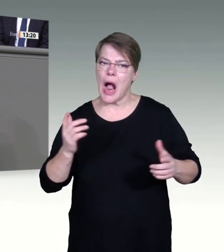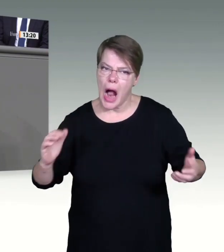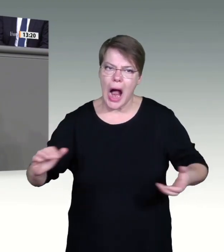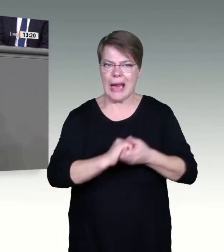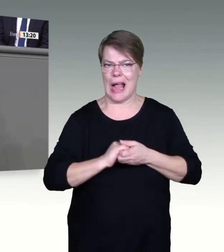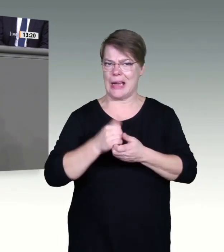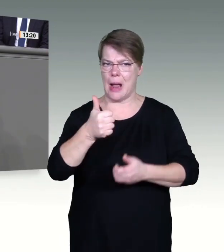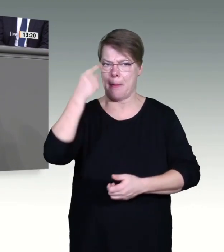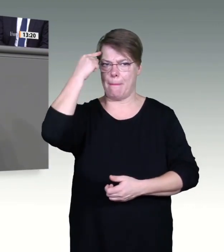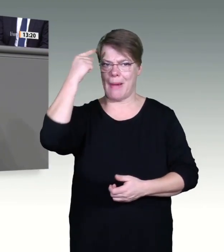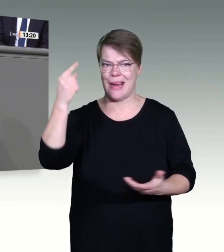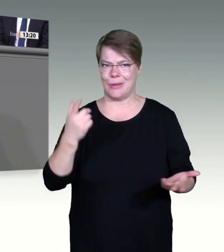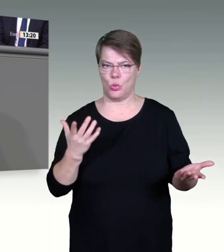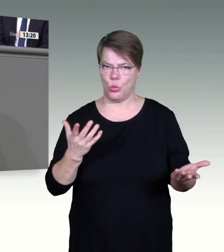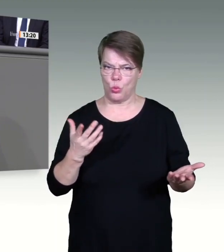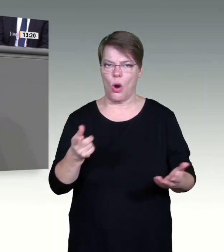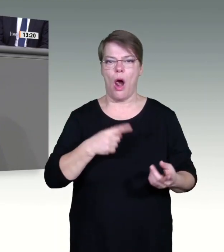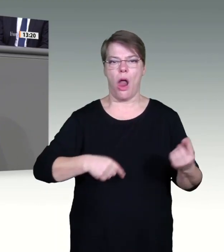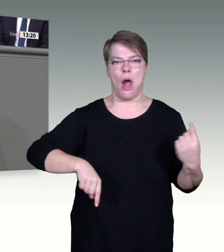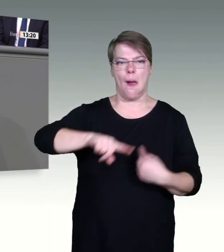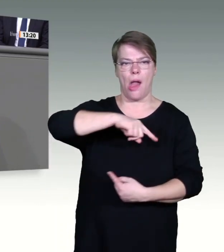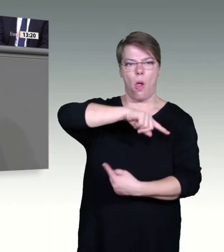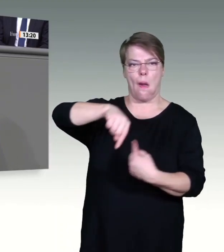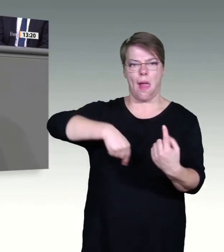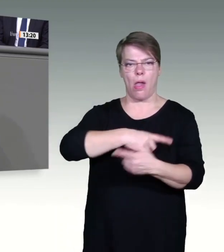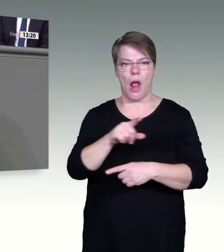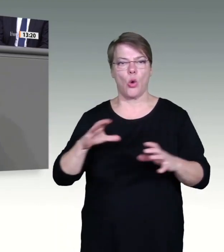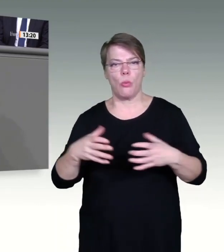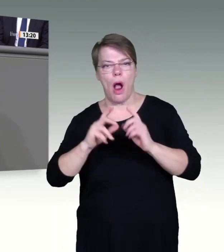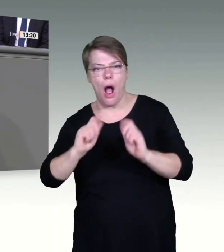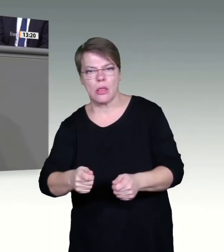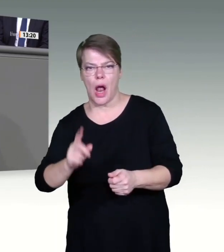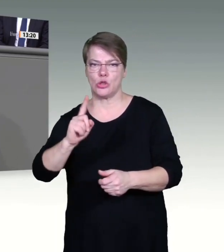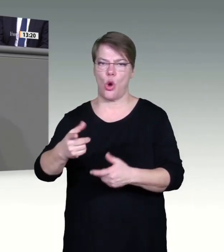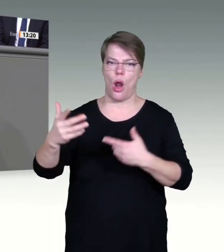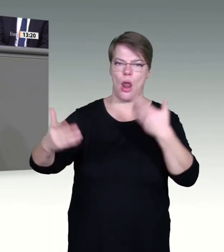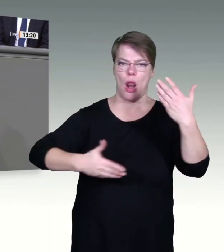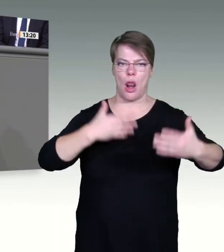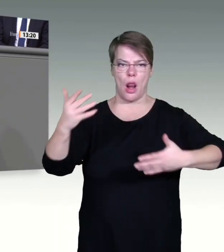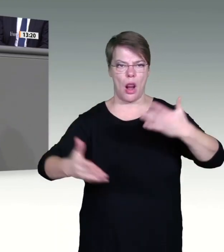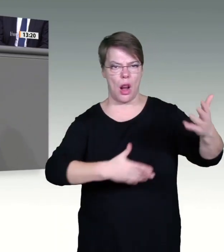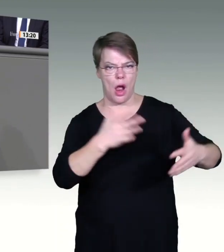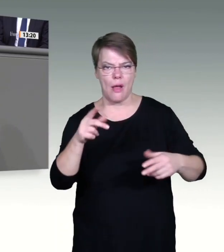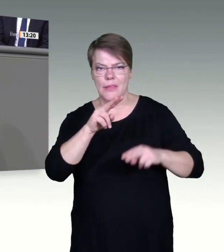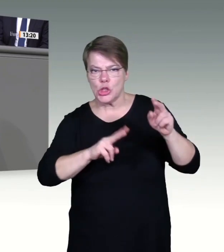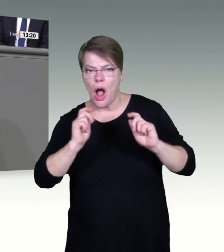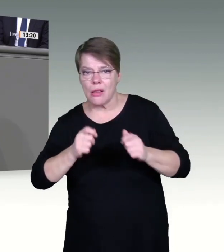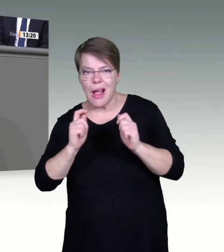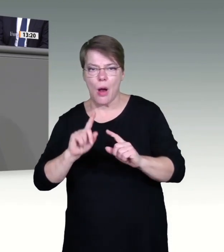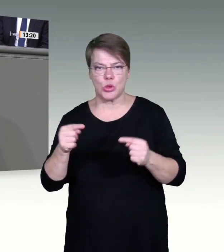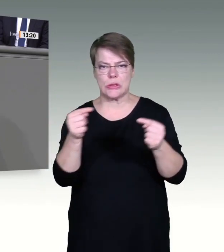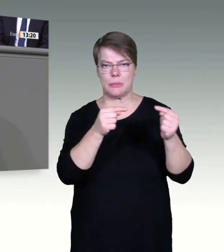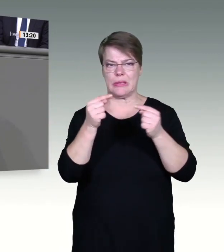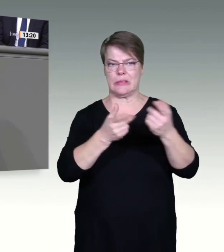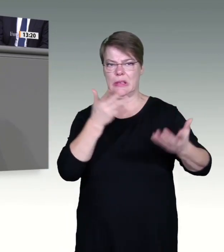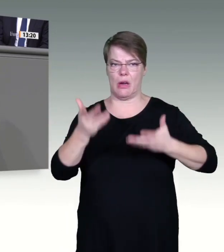Radio erlebt. Aber auch wenn das für Anne Will und Markus Lanz das Aus bedeutet, beziehungsweise vor dem Nichts stehen, wir als